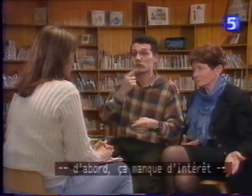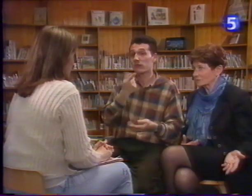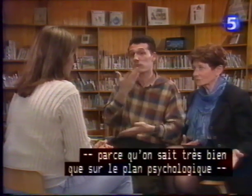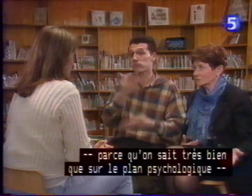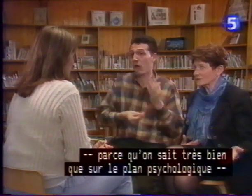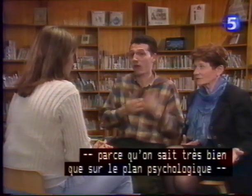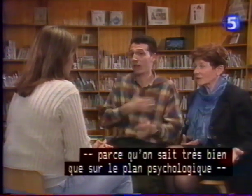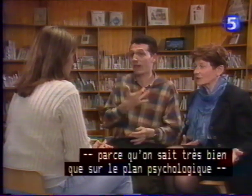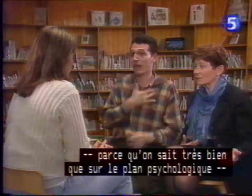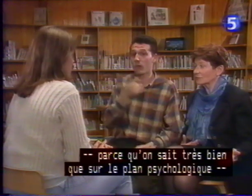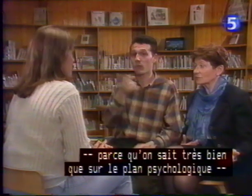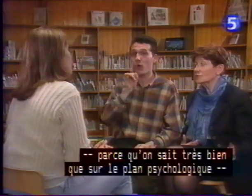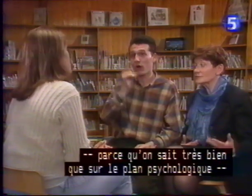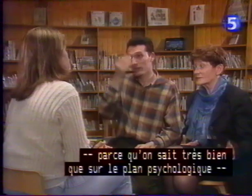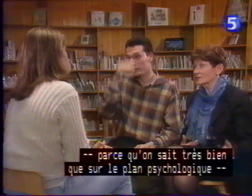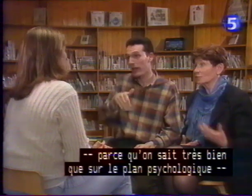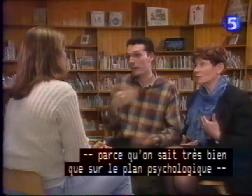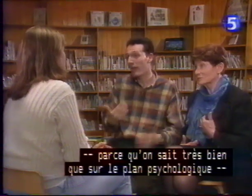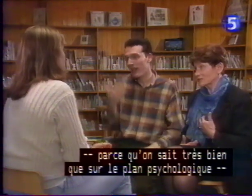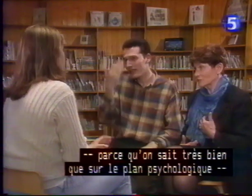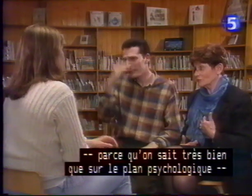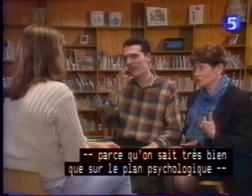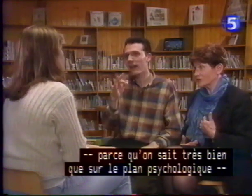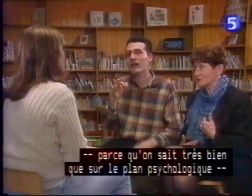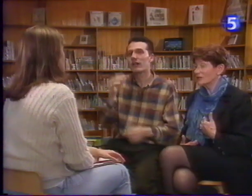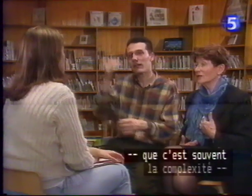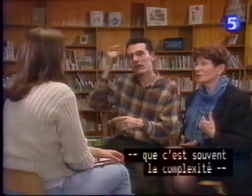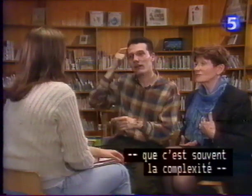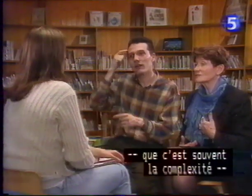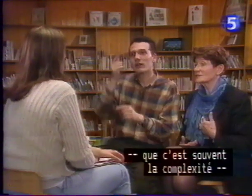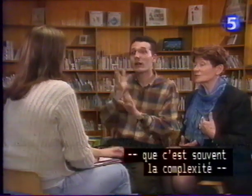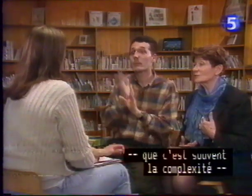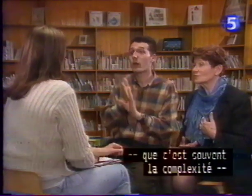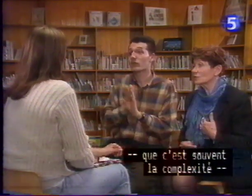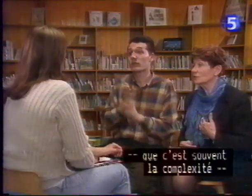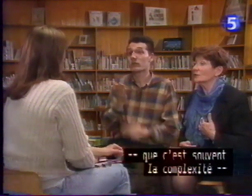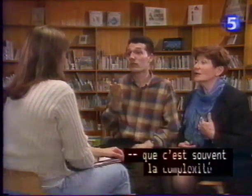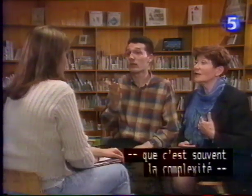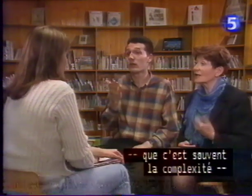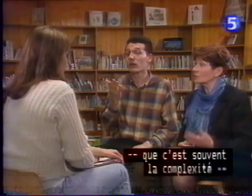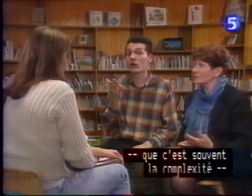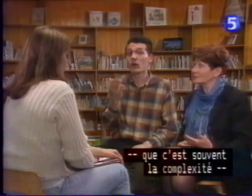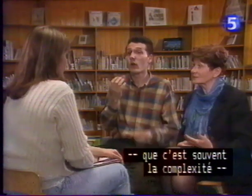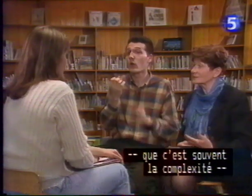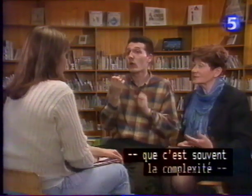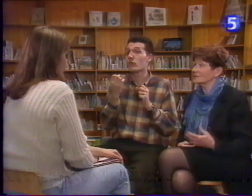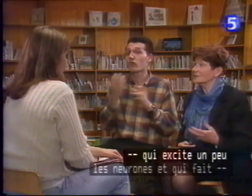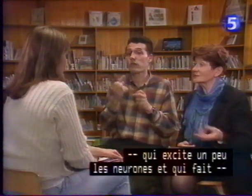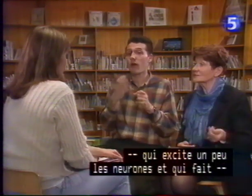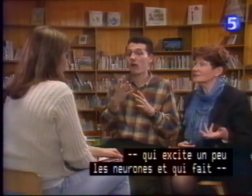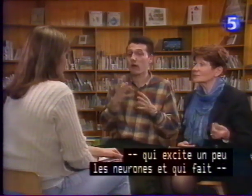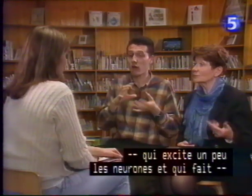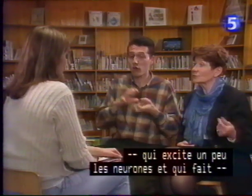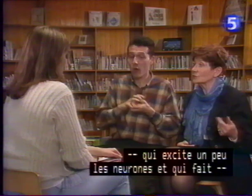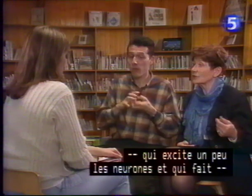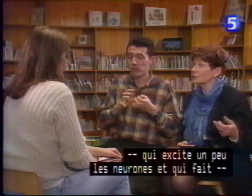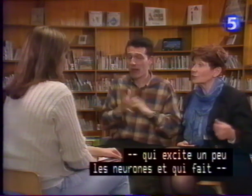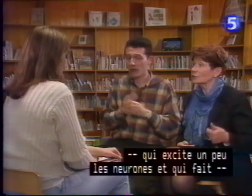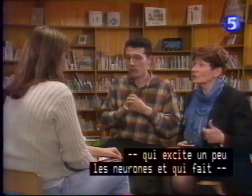qu'on sait très bien maintenant on le sait sur le plan psychologique que c'est souvent la complexité qui excite un peu les neurones et qui